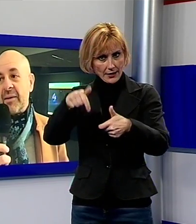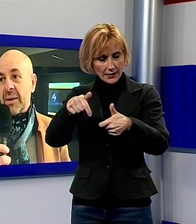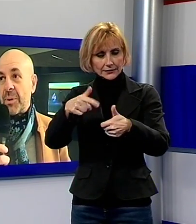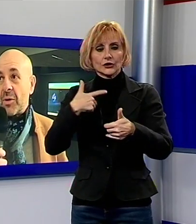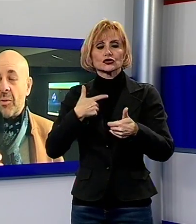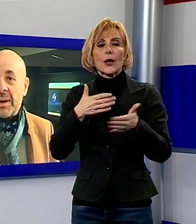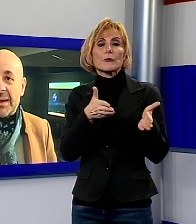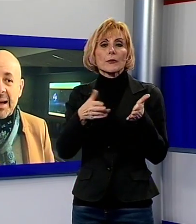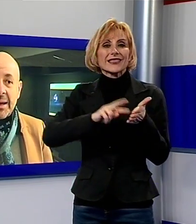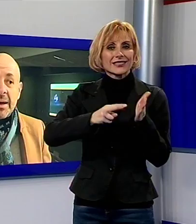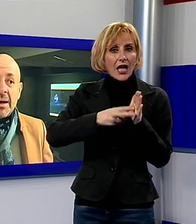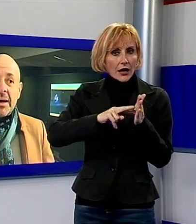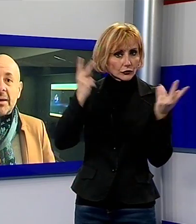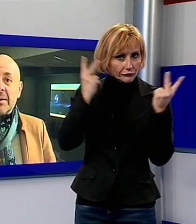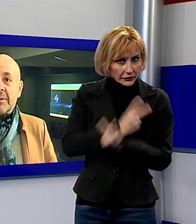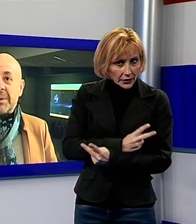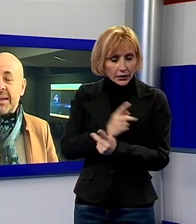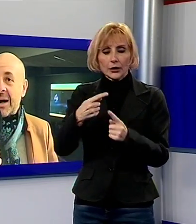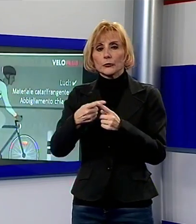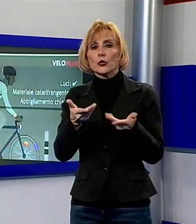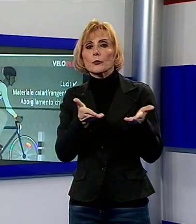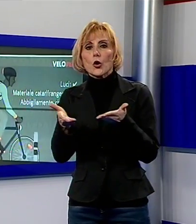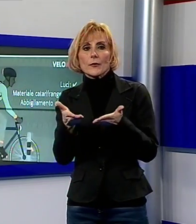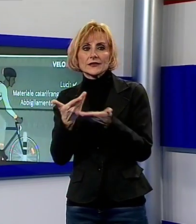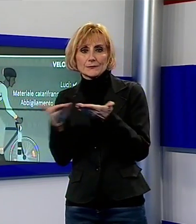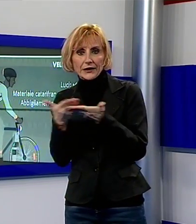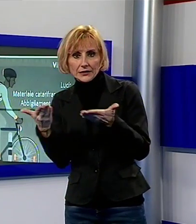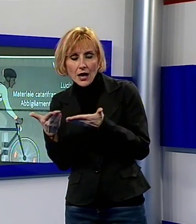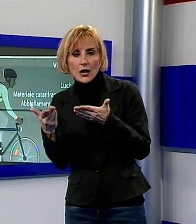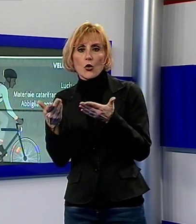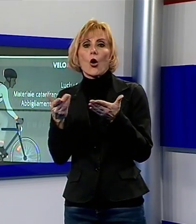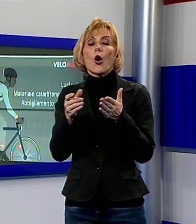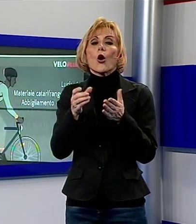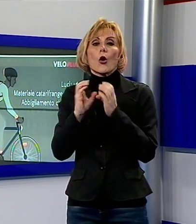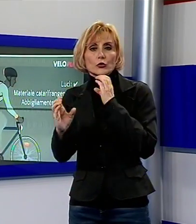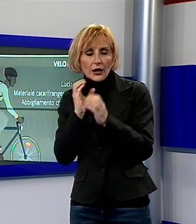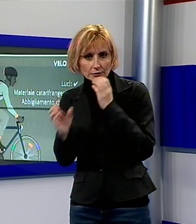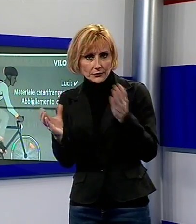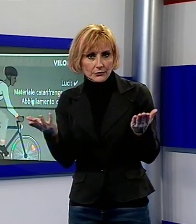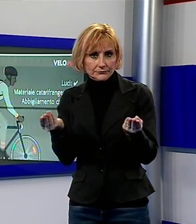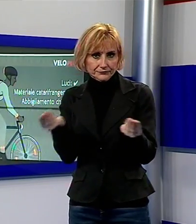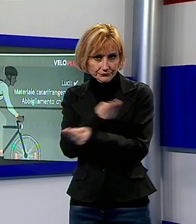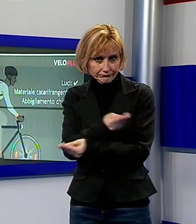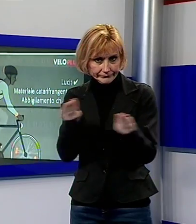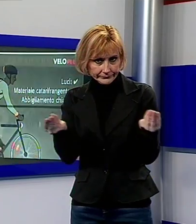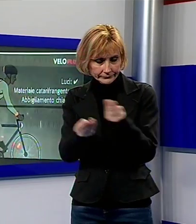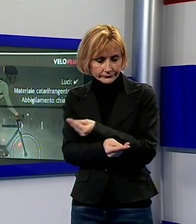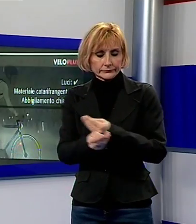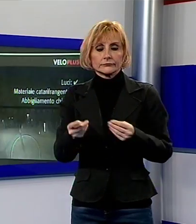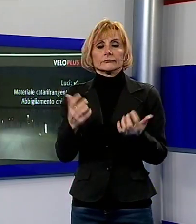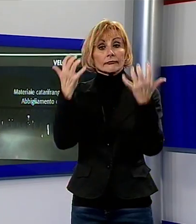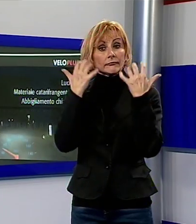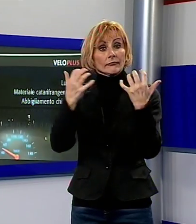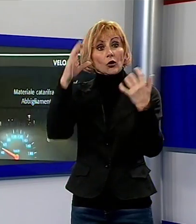tecnica, avere proprio momenti anche di spettacolo e di comunicazione. Negli incontri precedenti gli studenti hanno ricevuto i